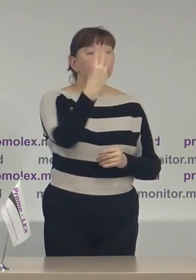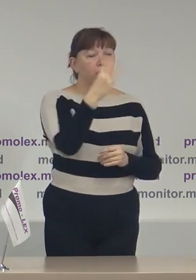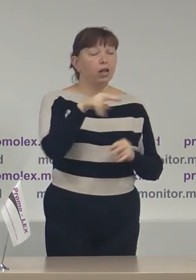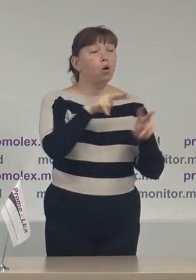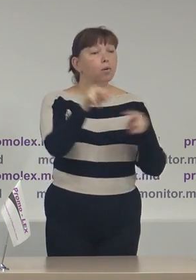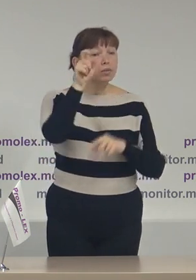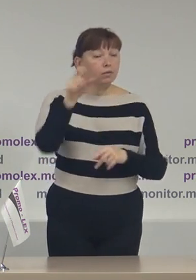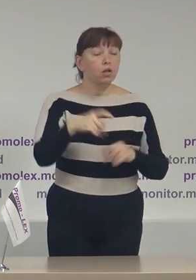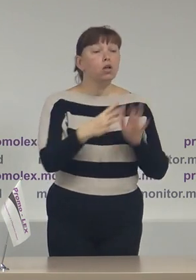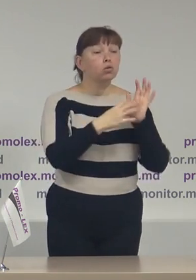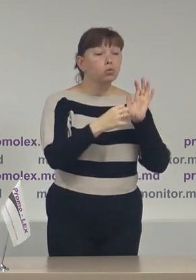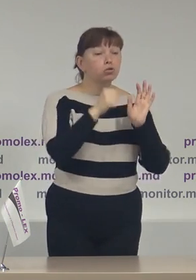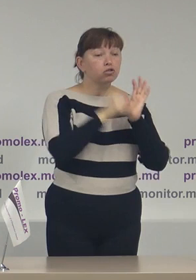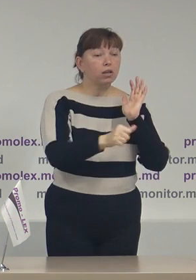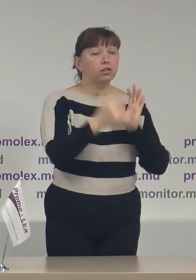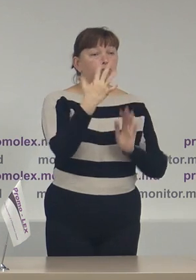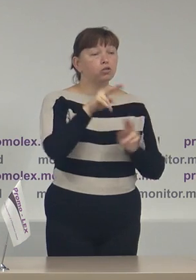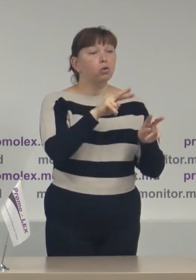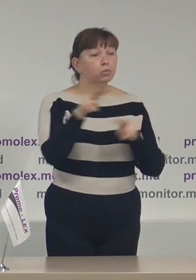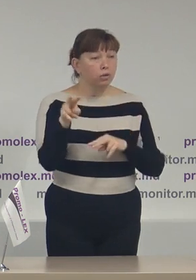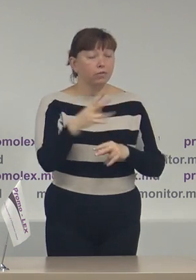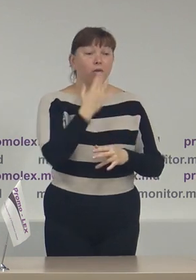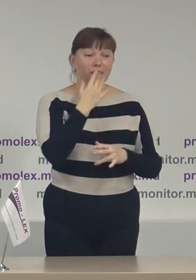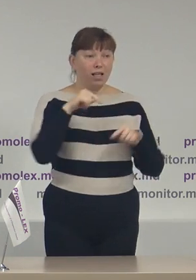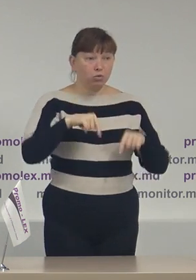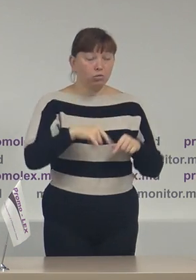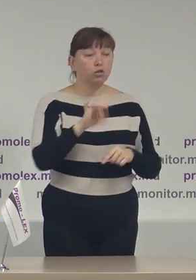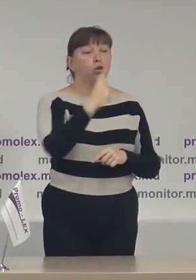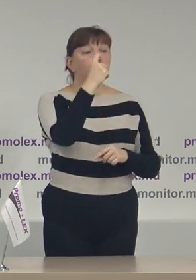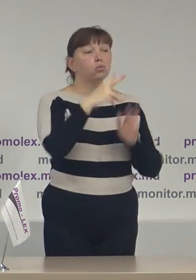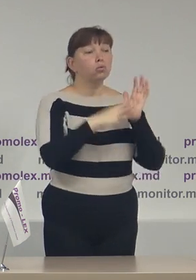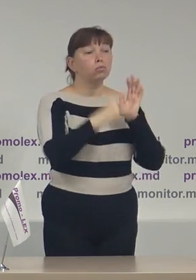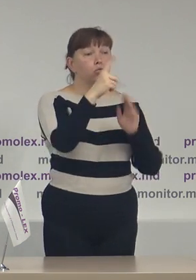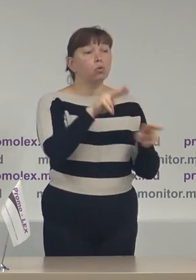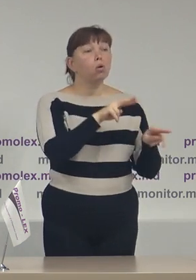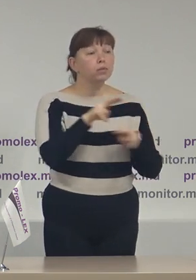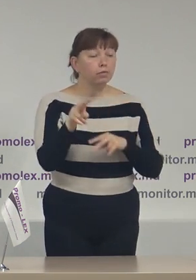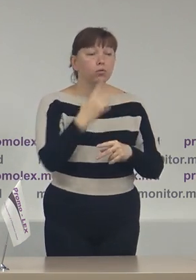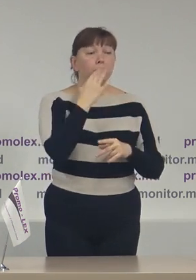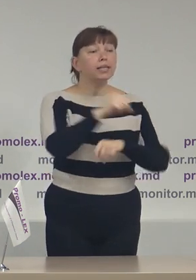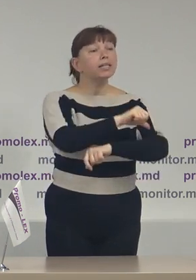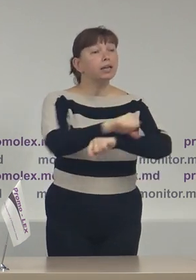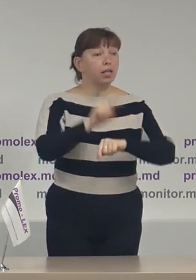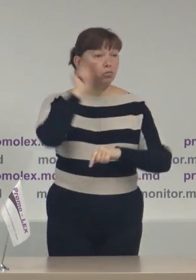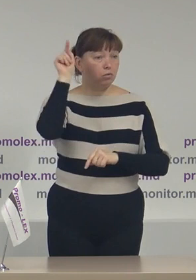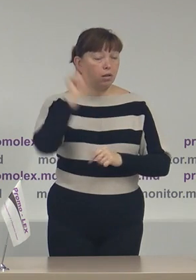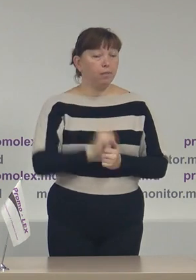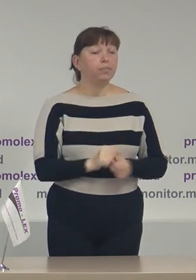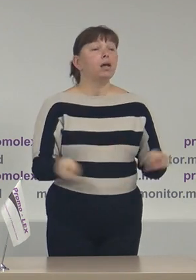dintre care 965 observători naționali și 181 observători internaționali.